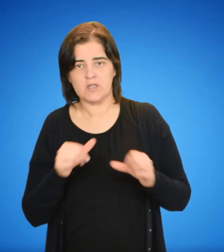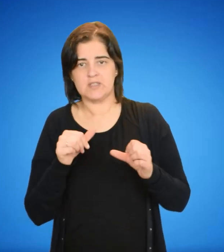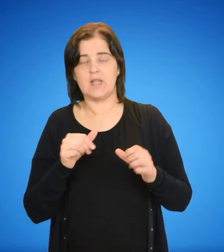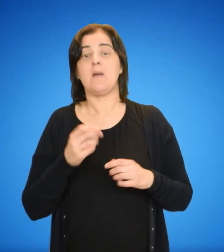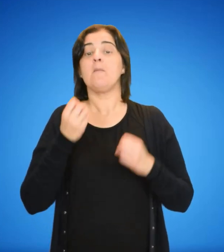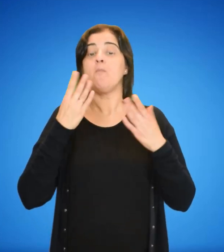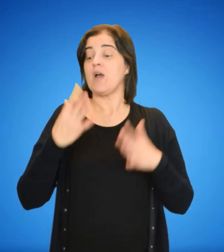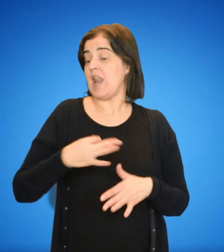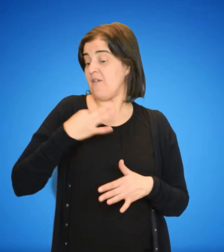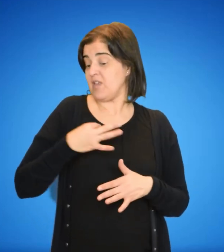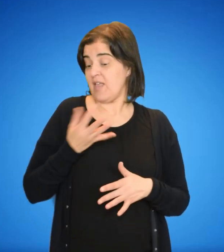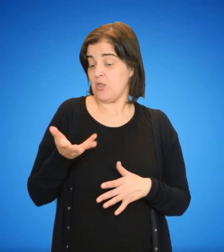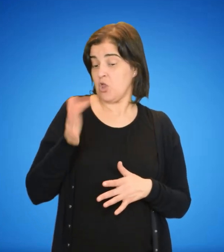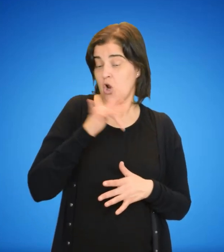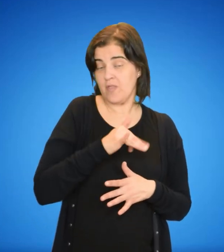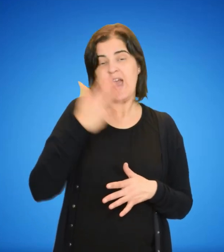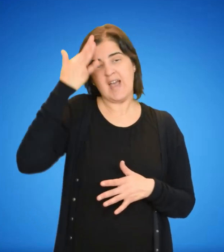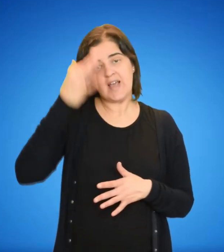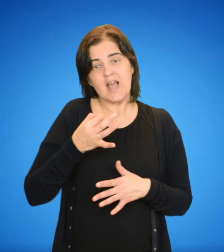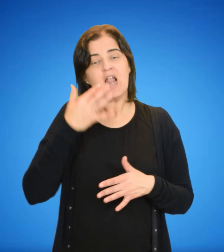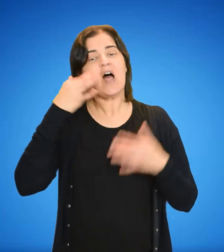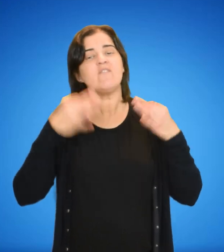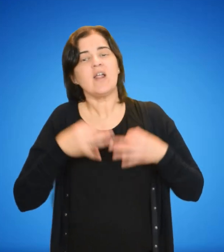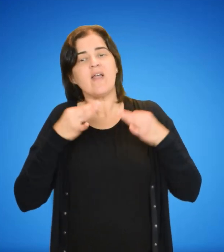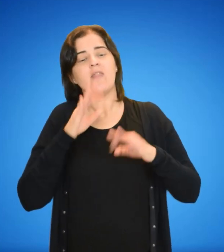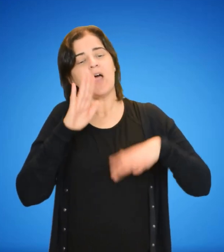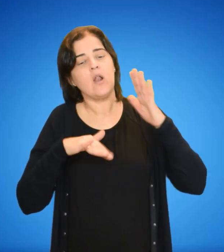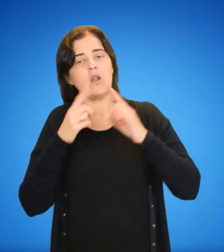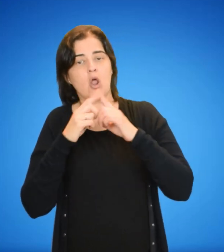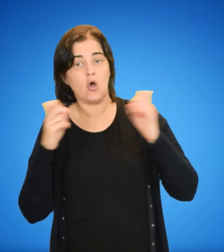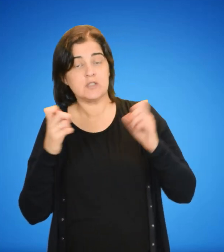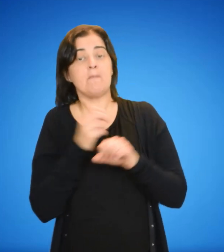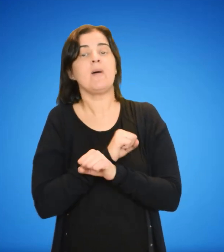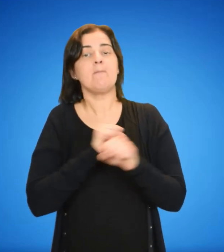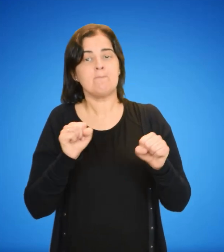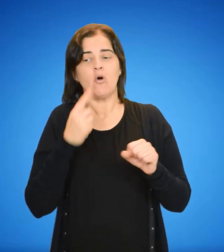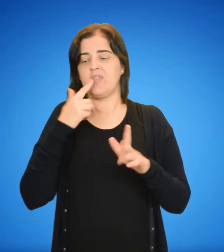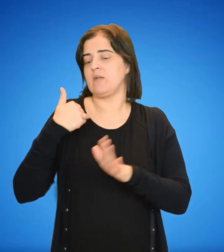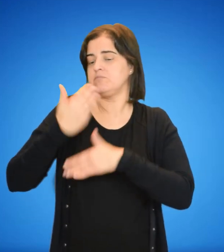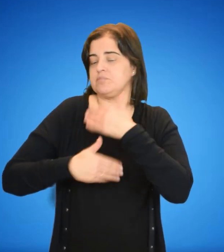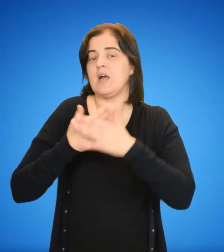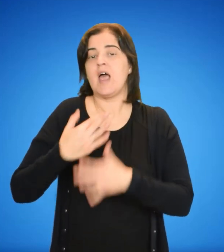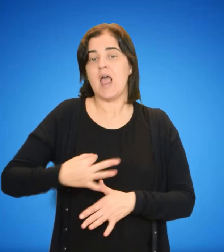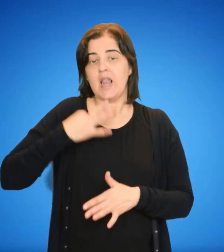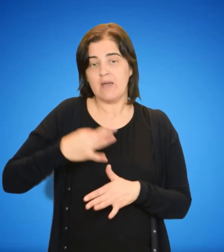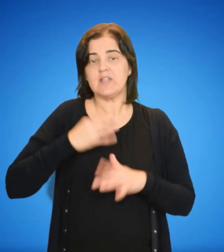Porque la vida diaria nos exige creer en la verdad de ciertas cosas para poder desenvolvernos en la vida y para